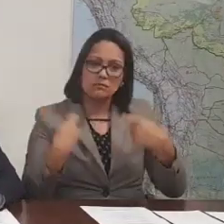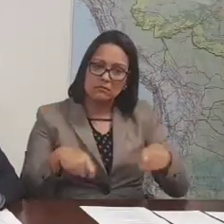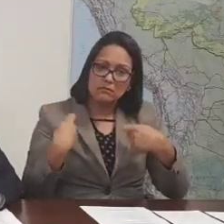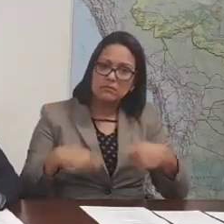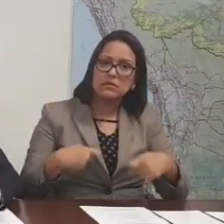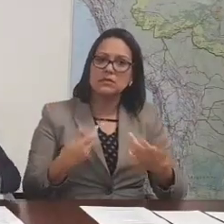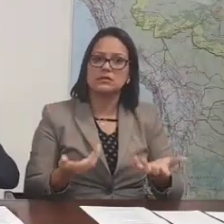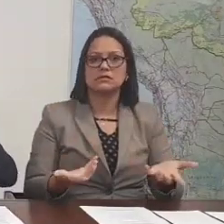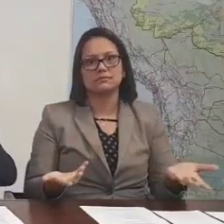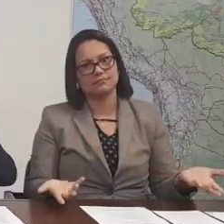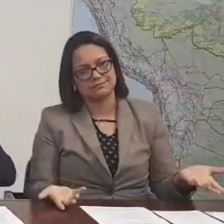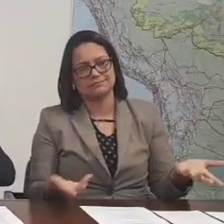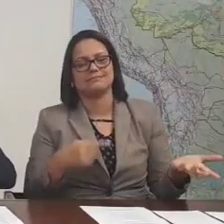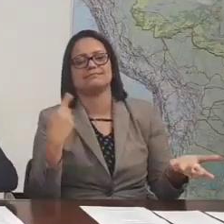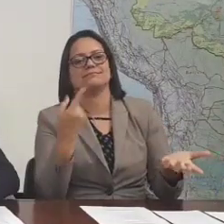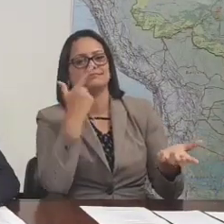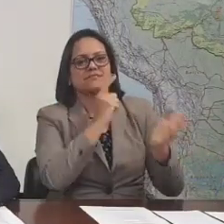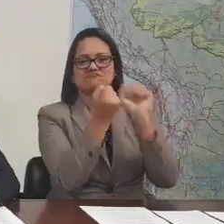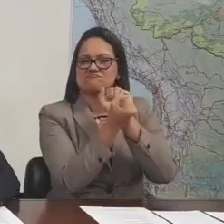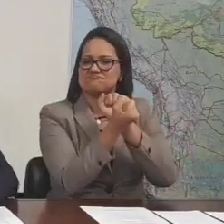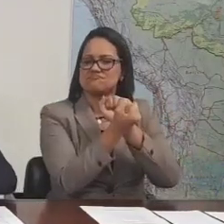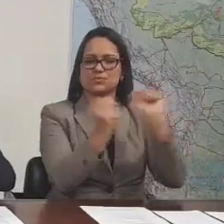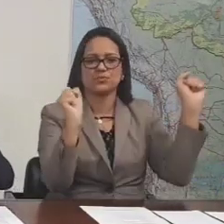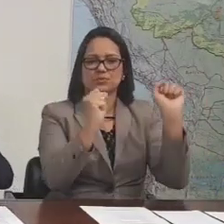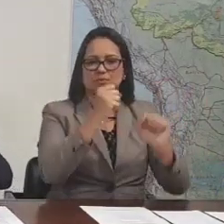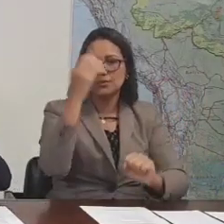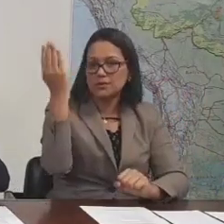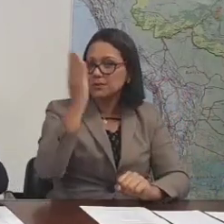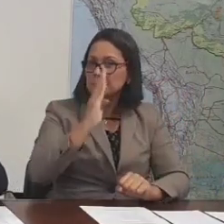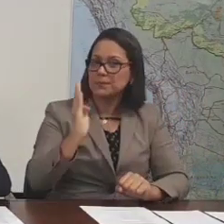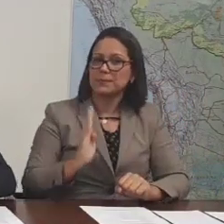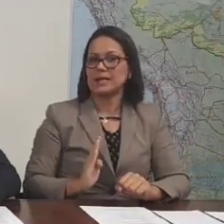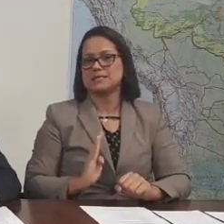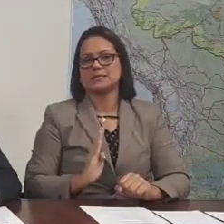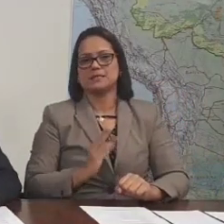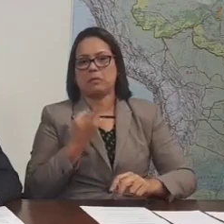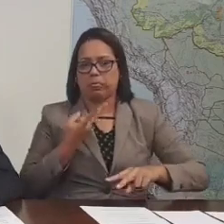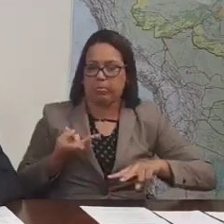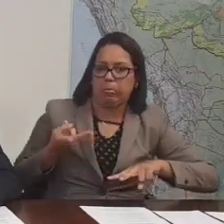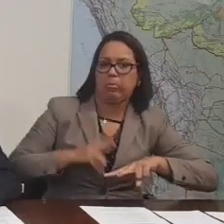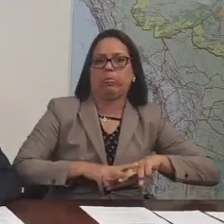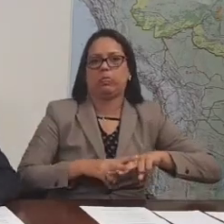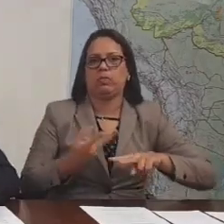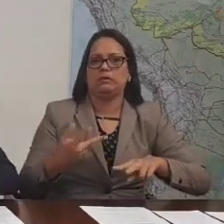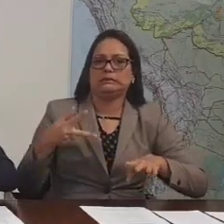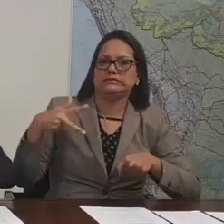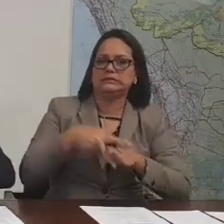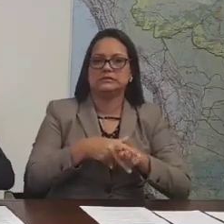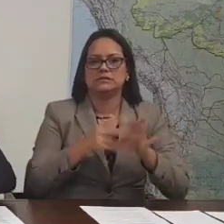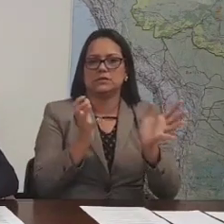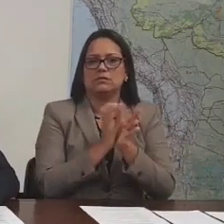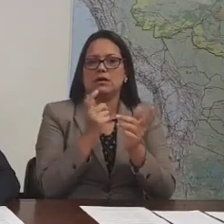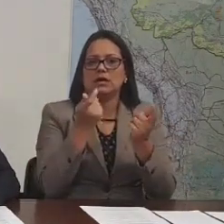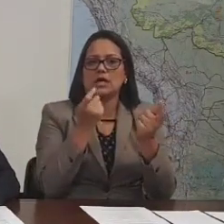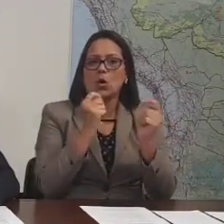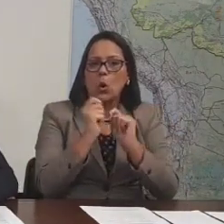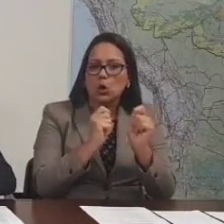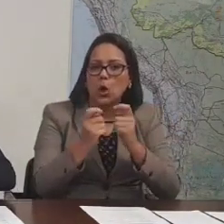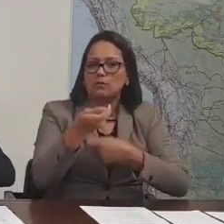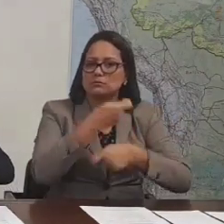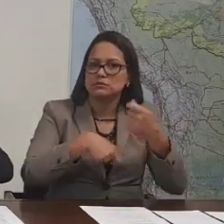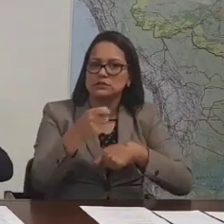nós podemos libertar o Brasil desse julgo econômico que nós vivemos, tá? Uma situação econômica bastante